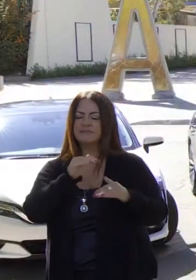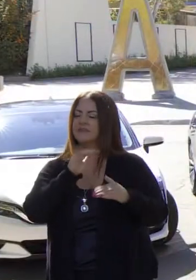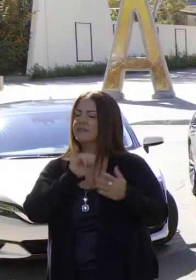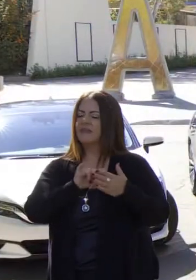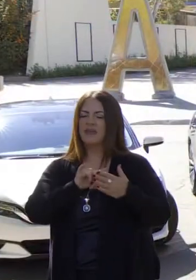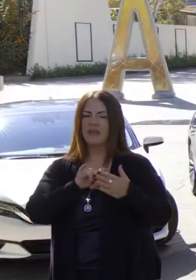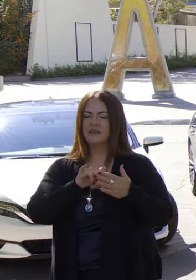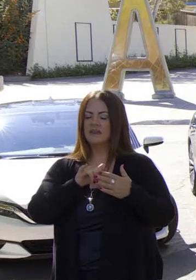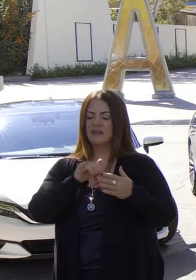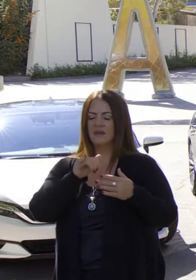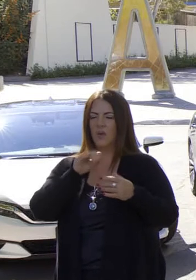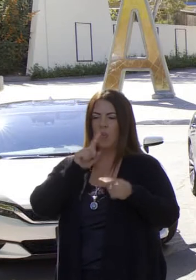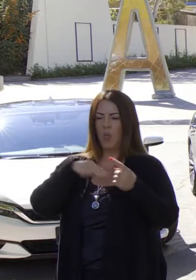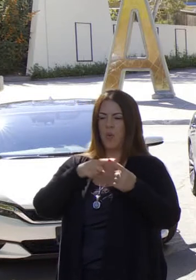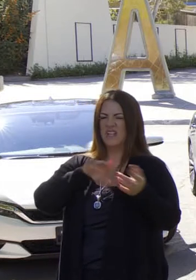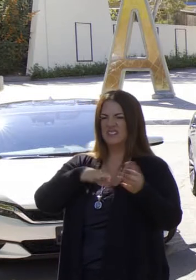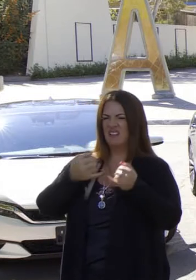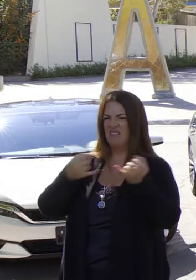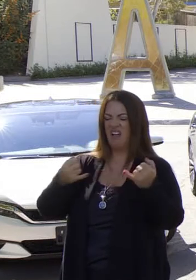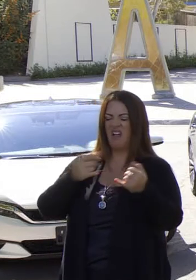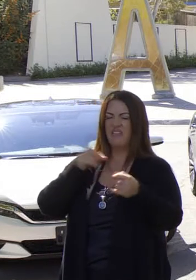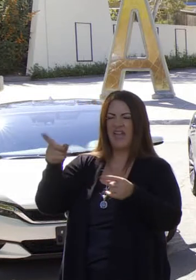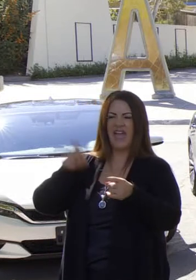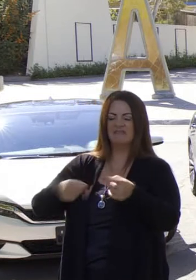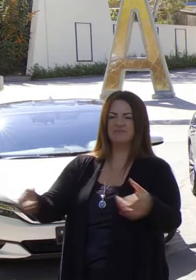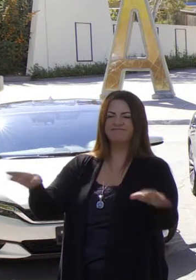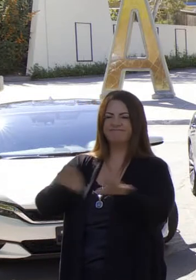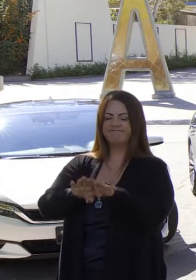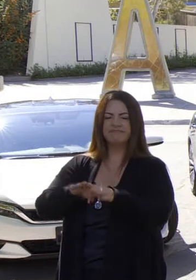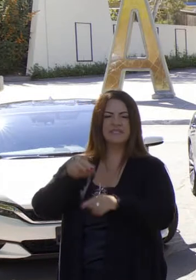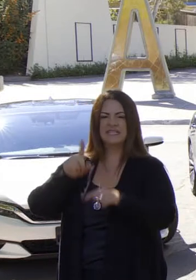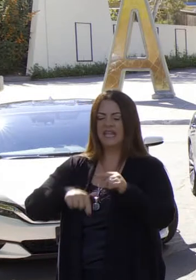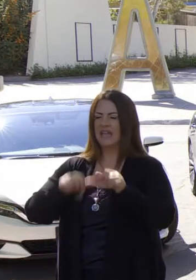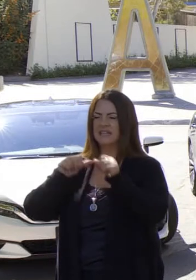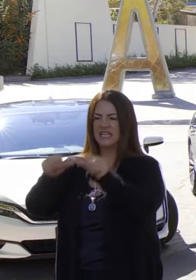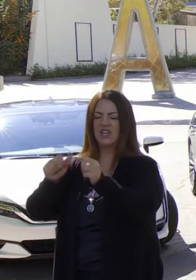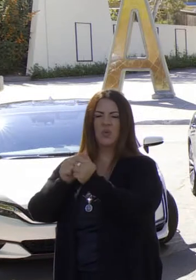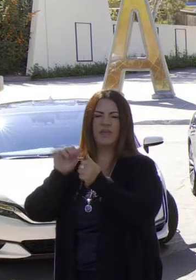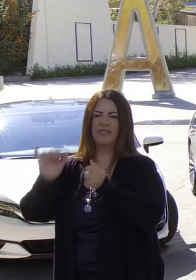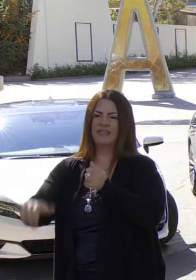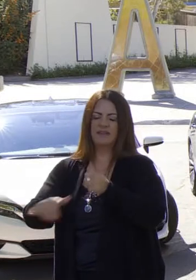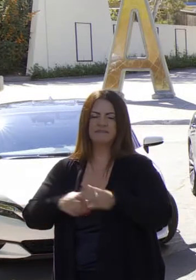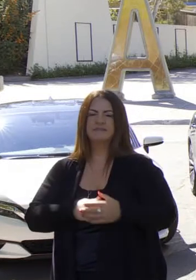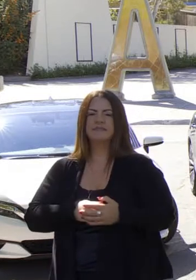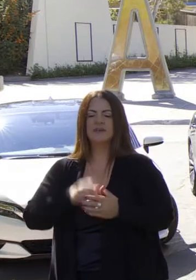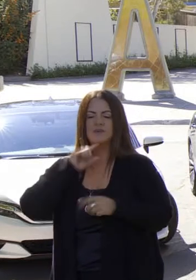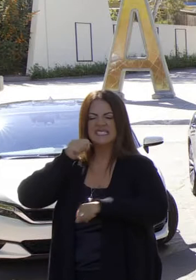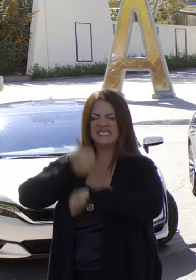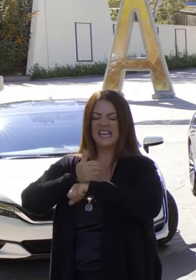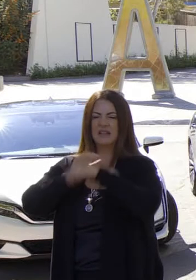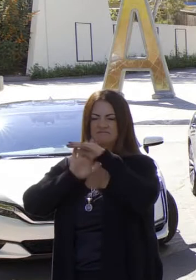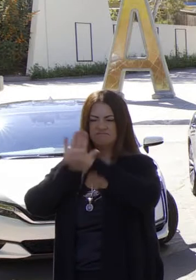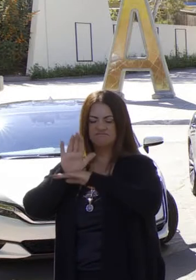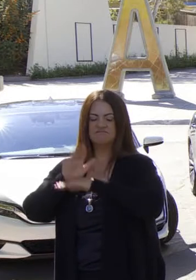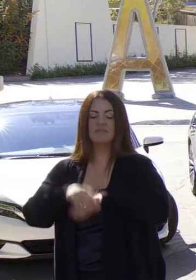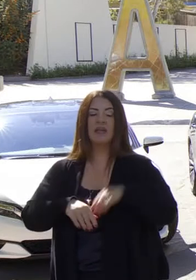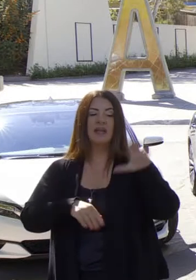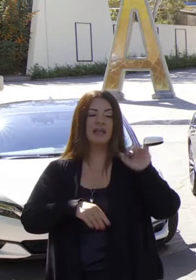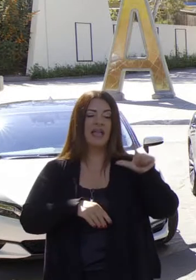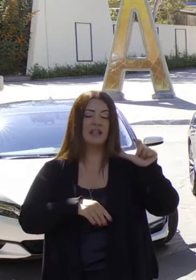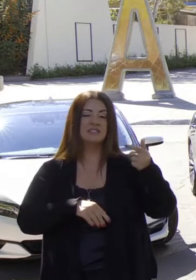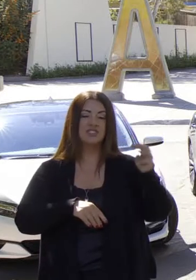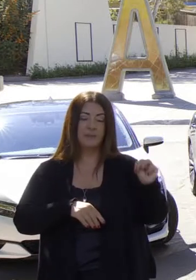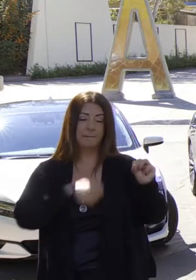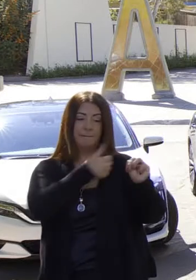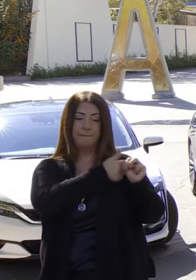moratorio en la fracturación con vapor. Hemos implementado estrategias avanzadas, específicamente por